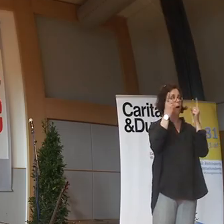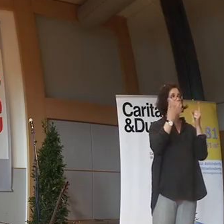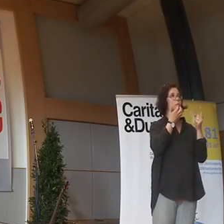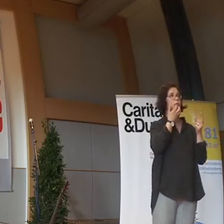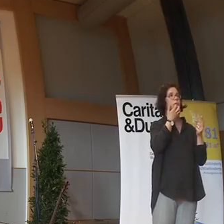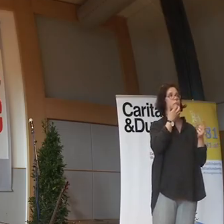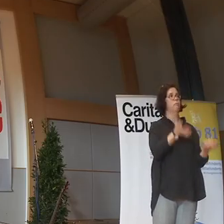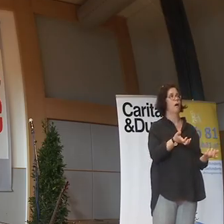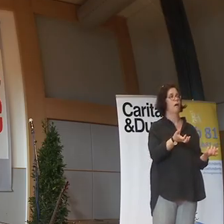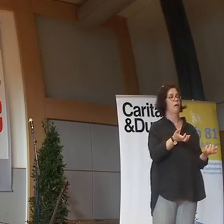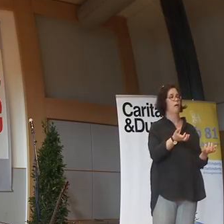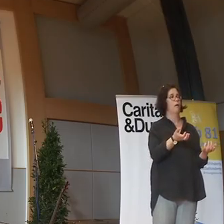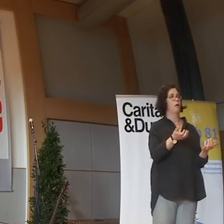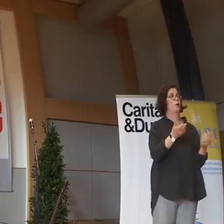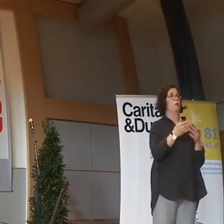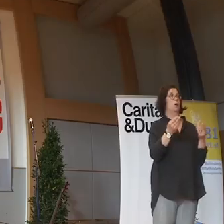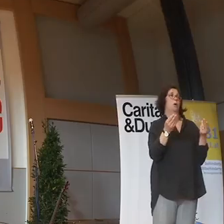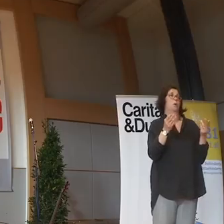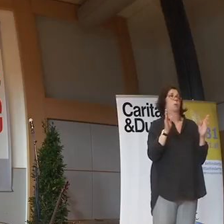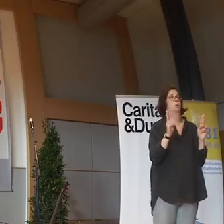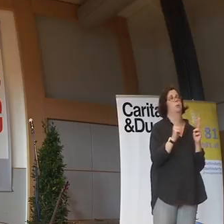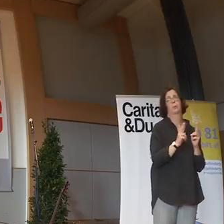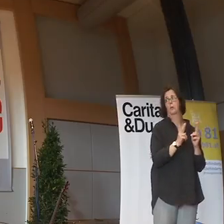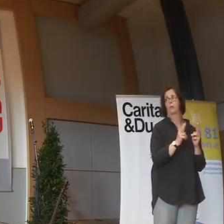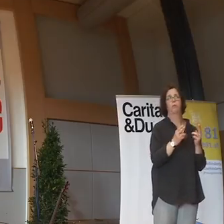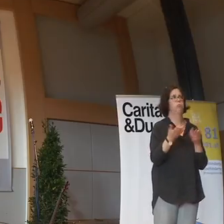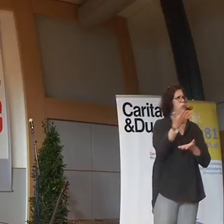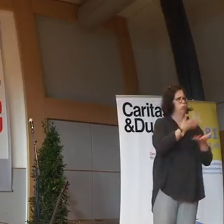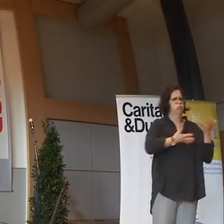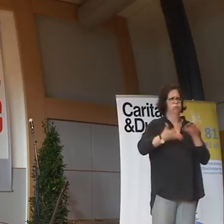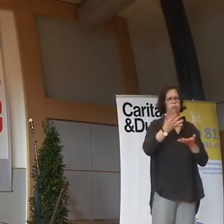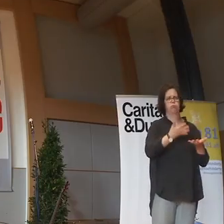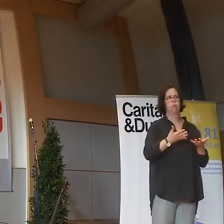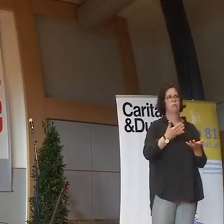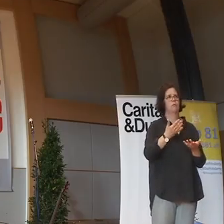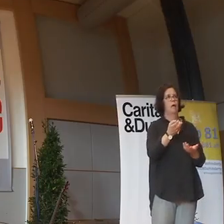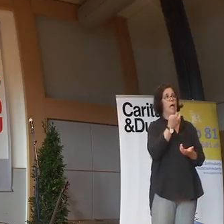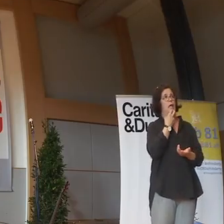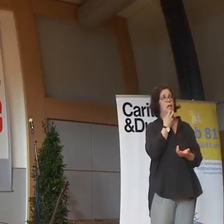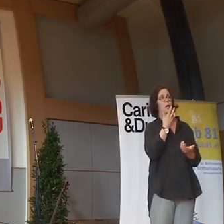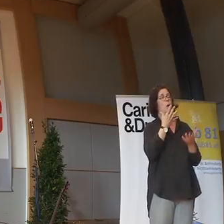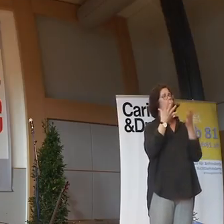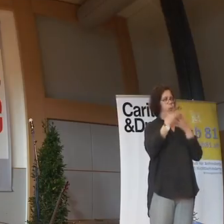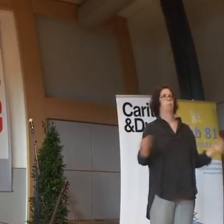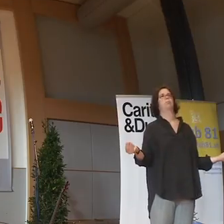Geht er ein paar Zentimeter zusammen. Er ist verwirrt. Die Energie so.